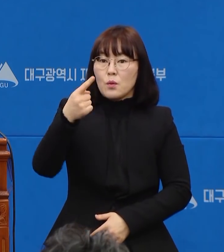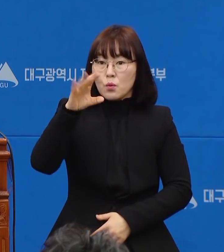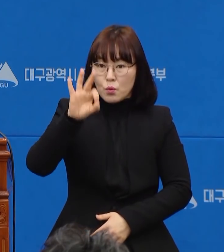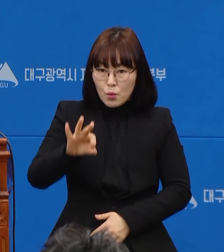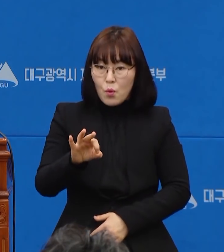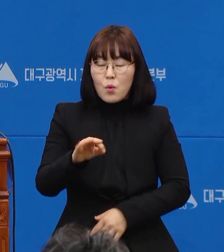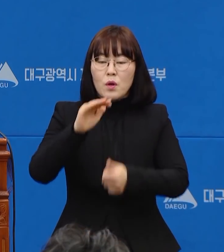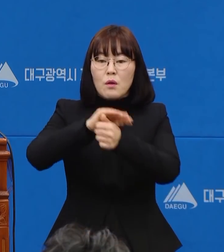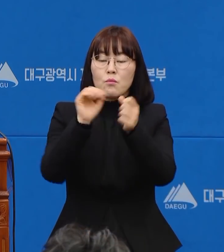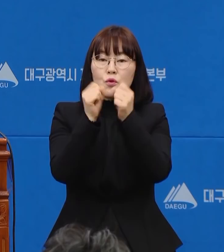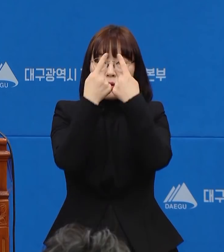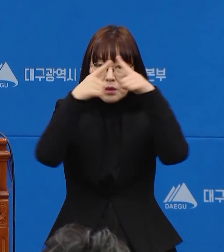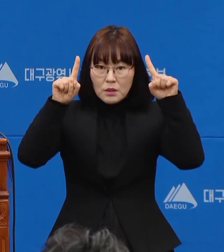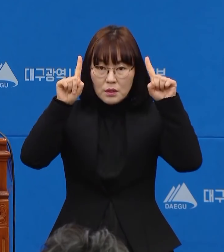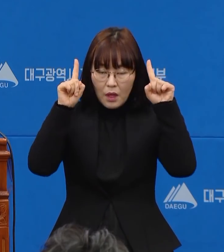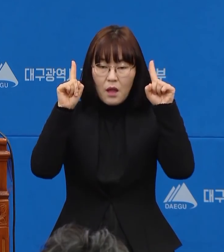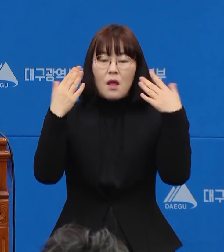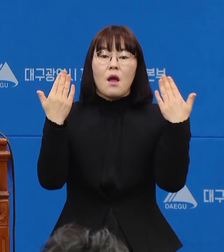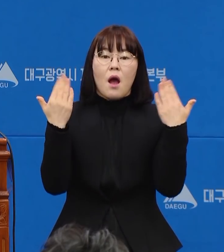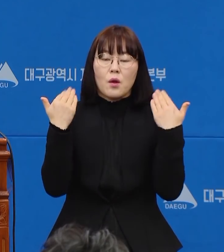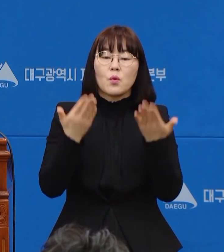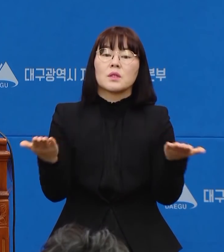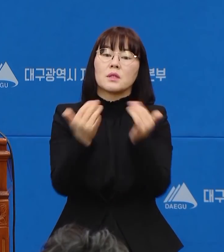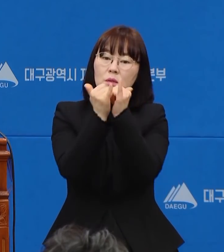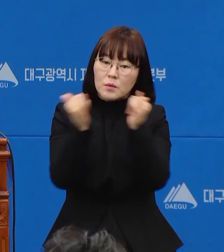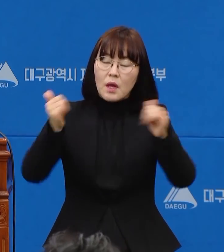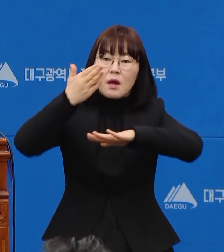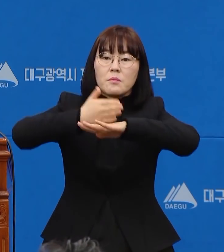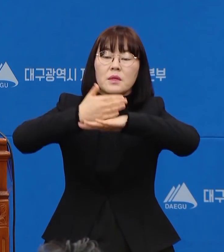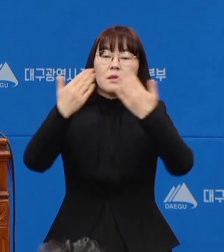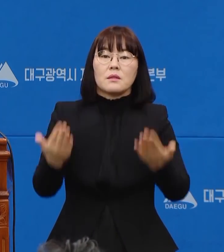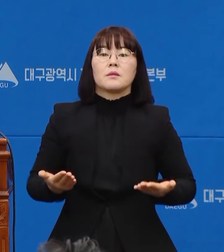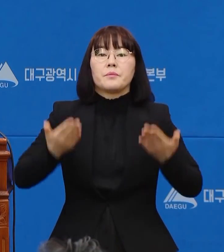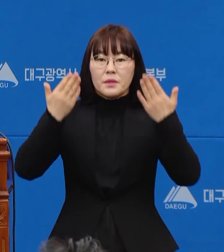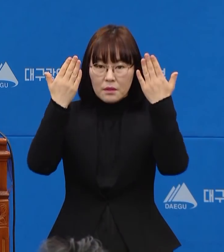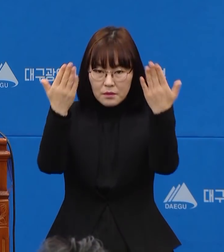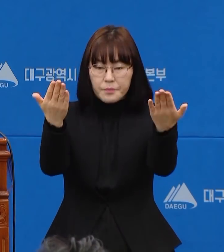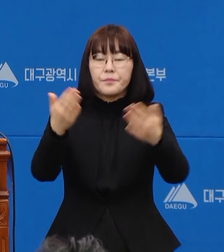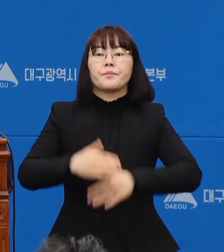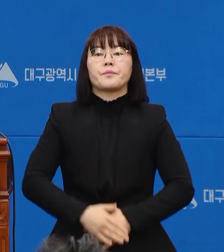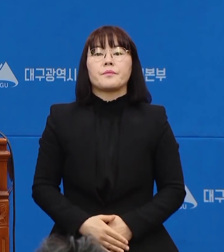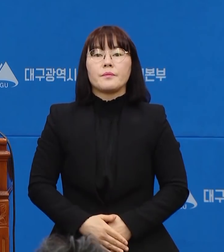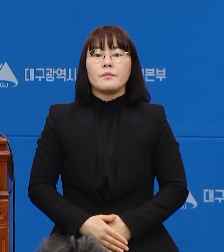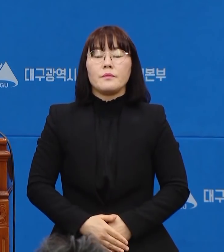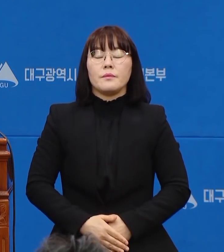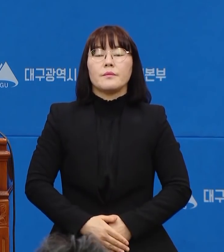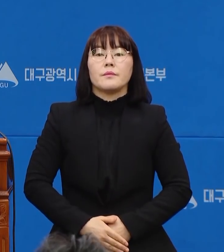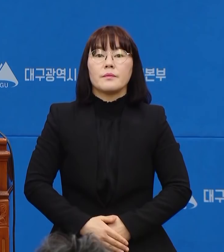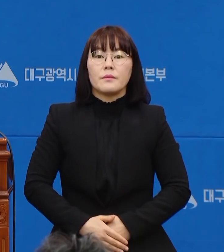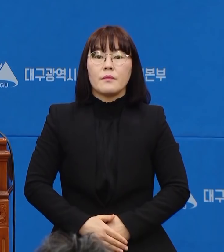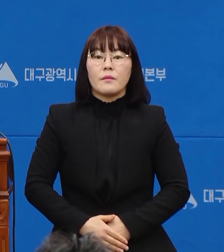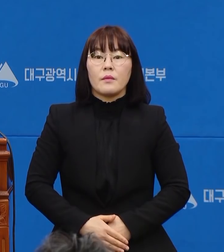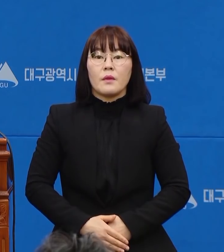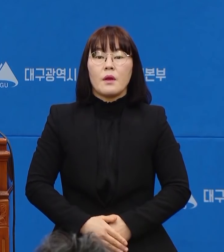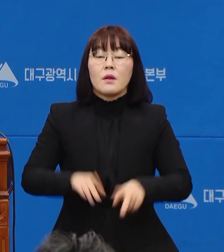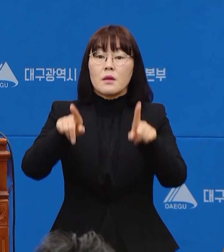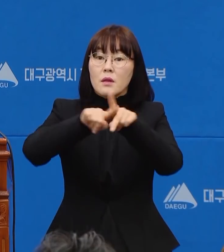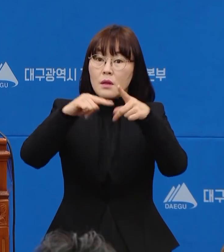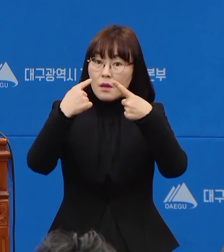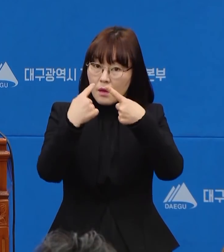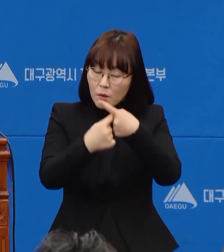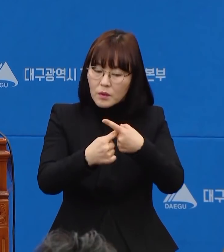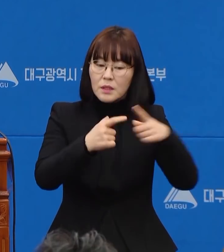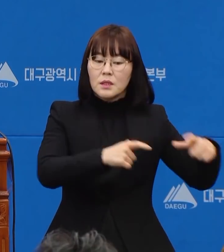경북대학교 구성원들께 깊이 감사의 말씀을 드립니다. 아울러 이해해 주신